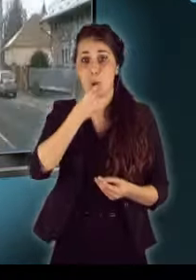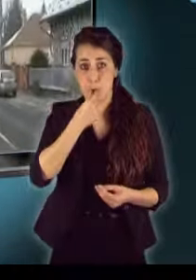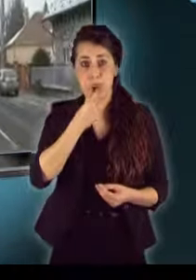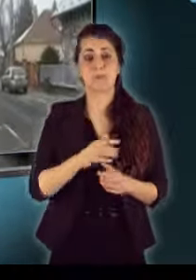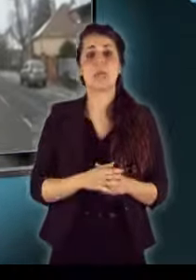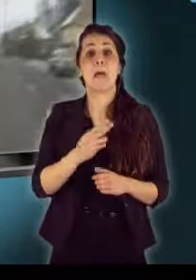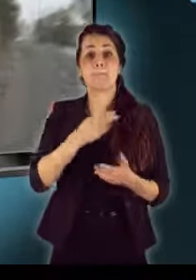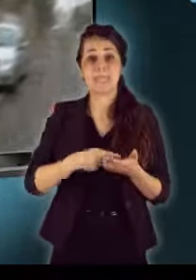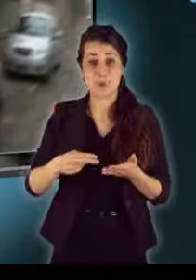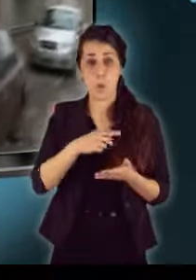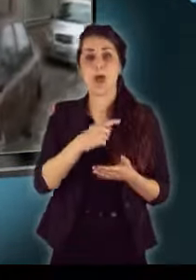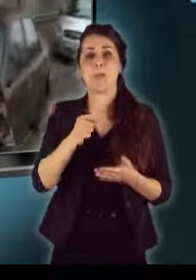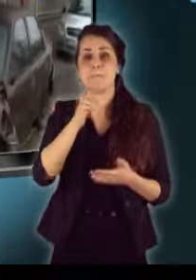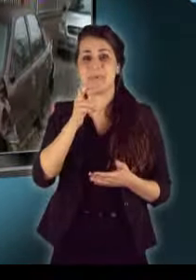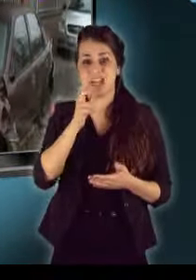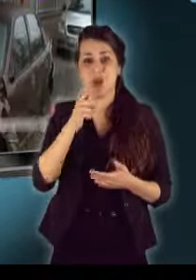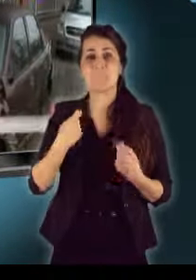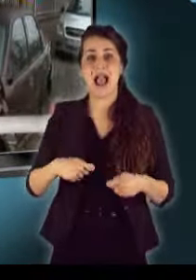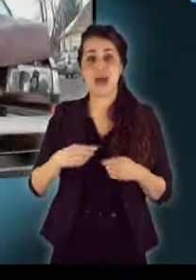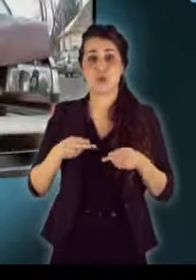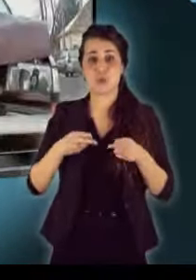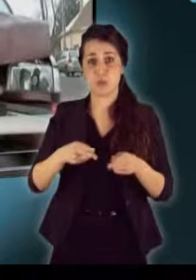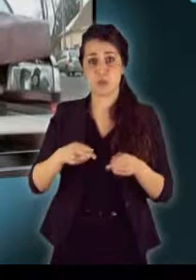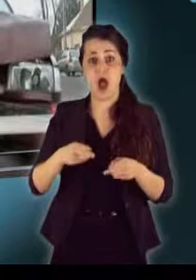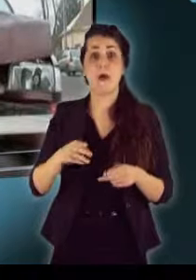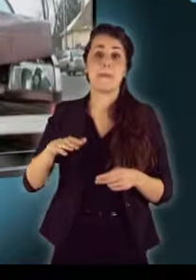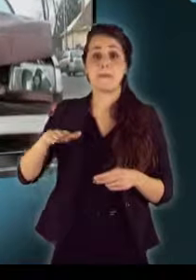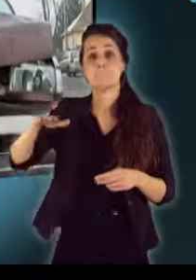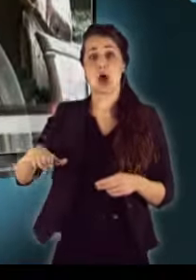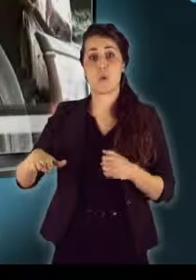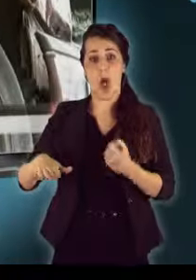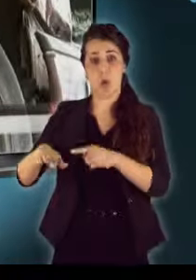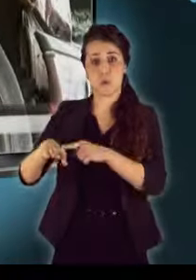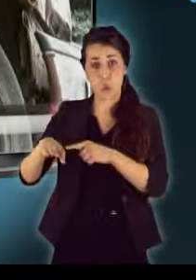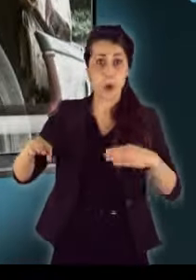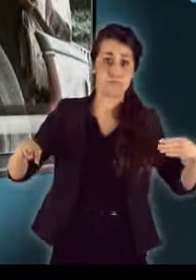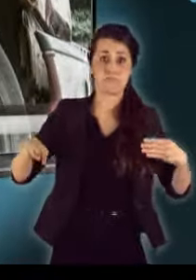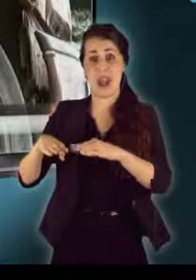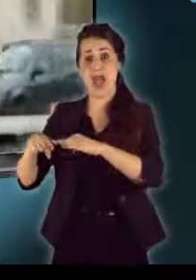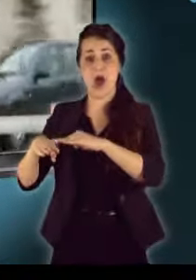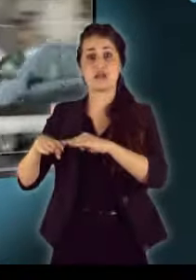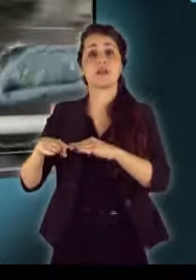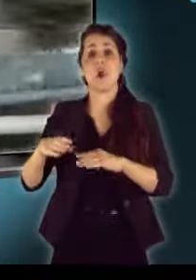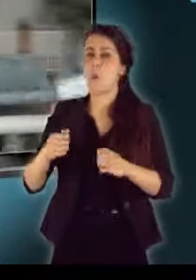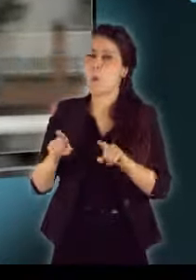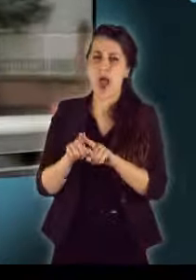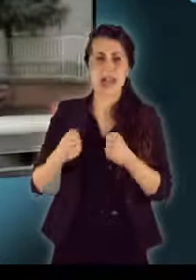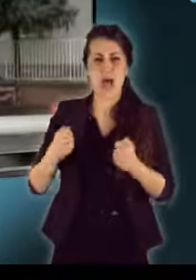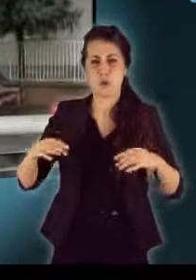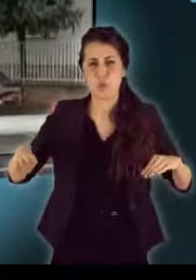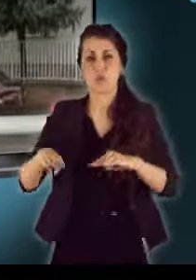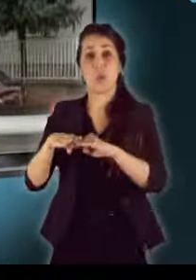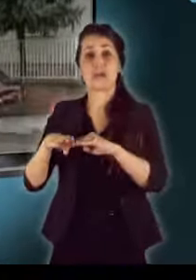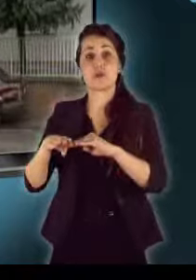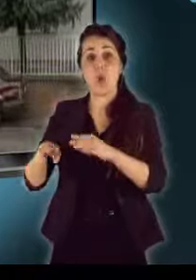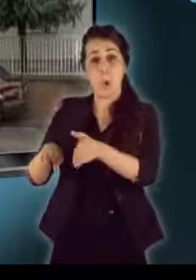A bíró Pécset egy belvárosi utcában hajtott bele a járdán parkoló kocsiba. Az ütközés akkora erejű volt, hogy a